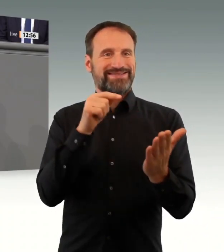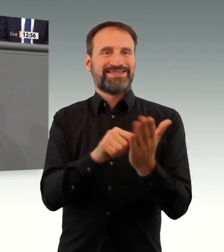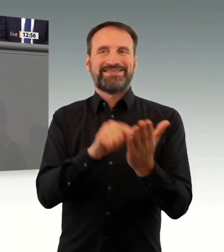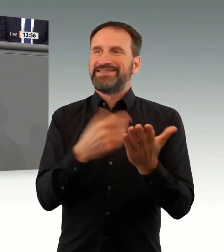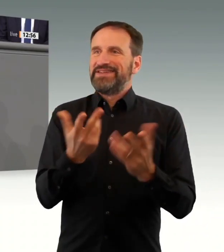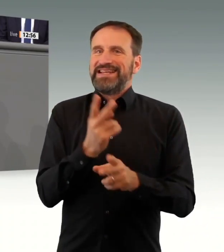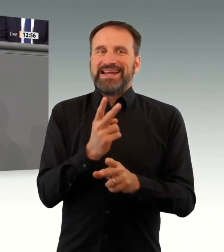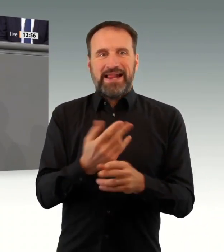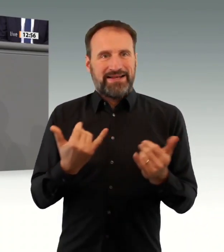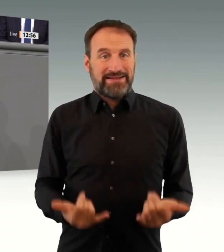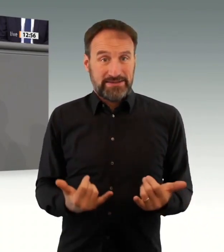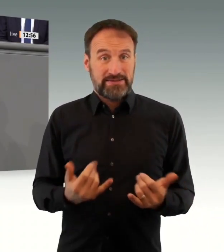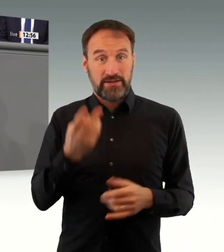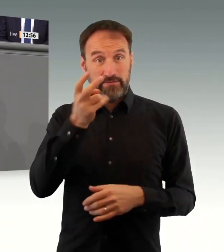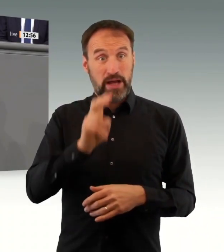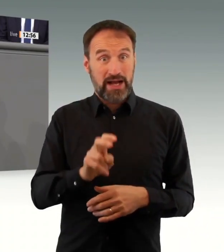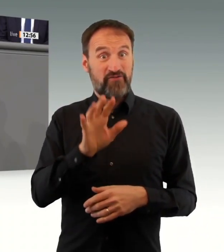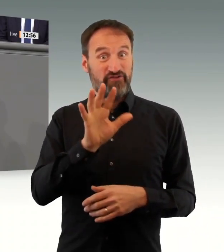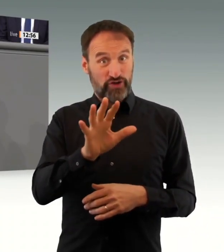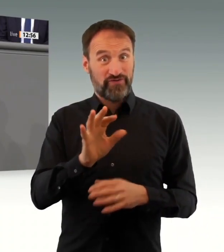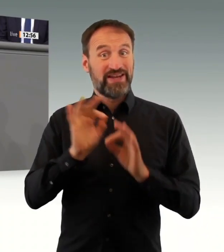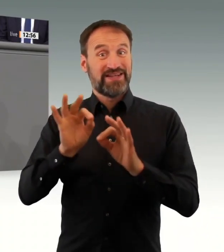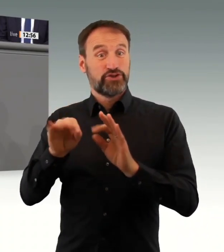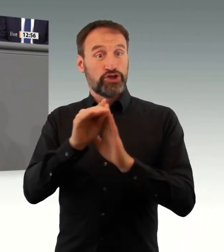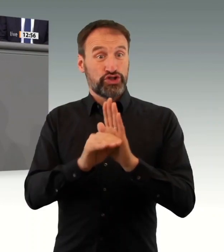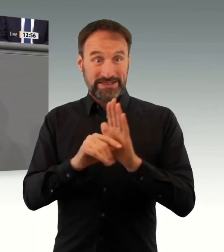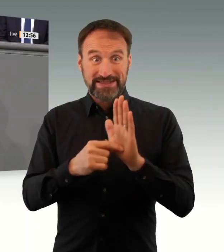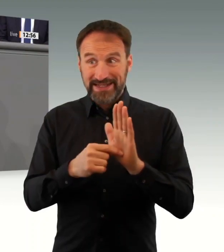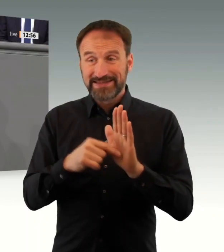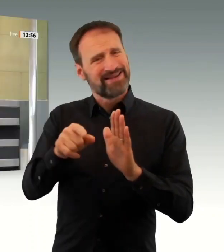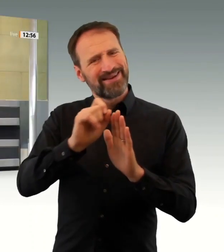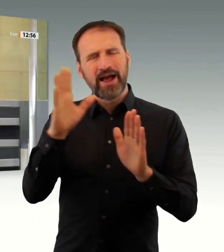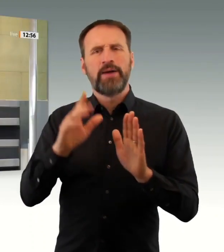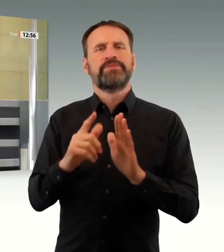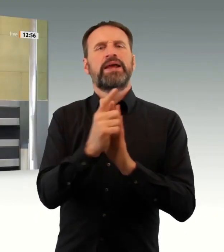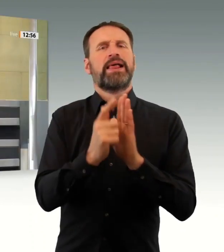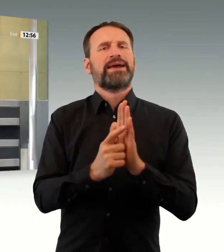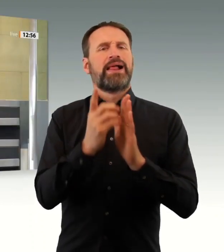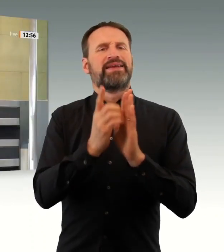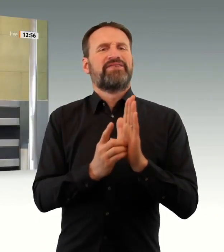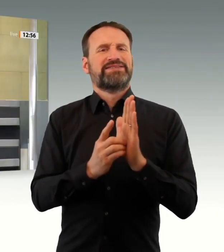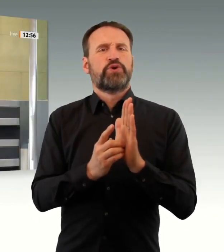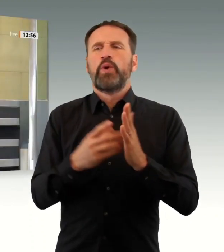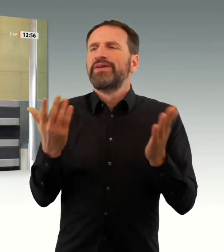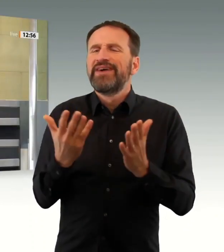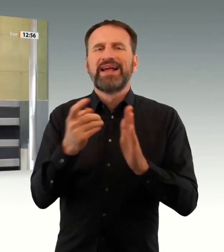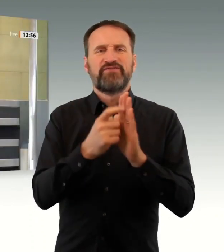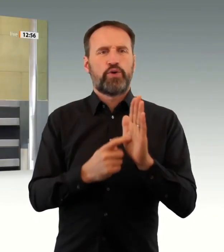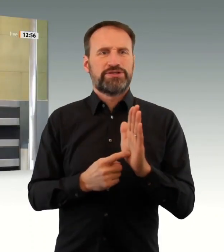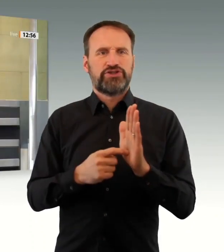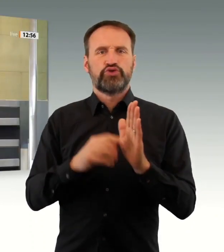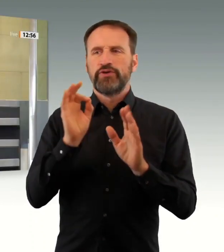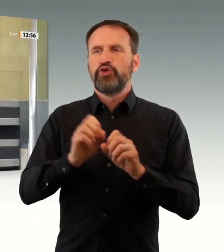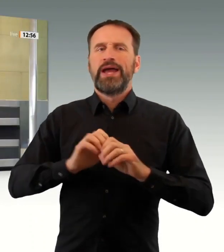übertragbare, schwere Krankheit in mehreren Ländern in Deutschland in Rede steht. Und diese